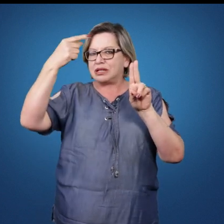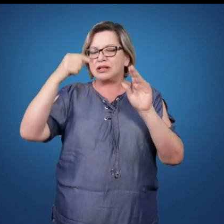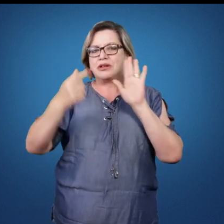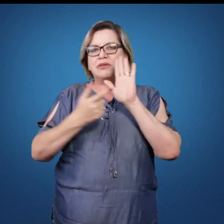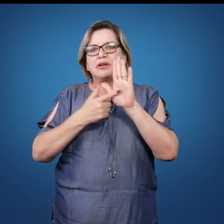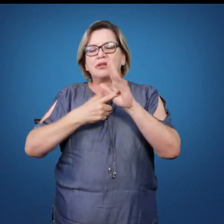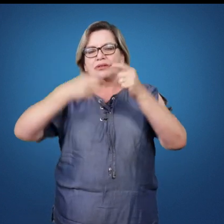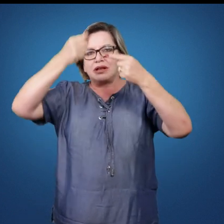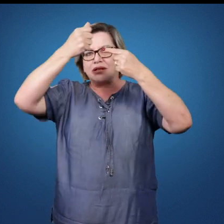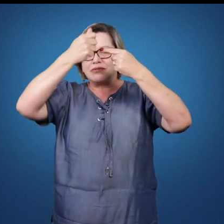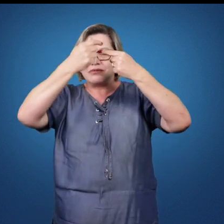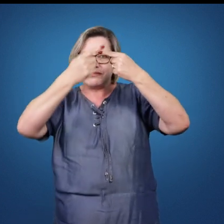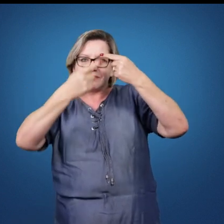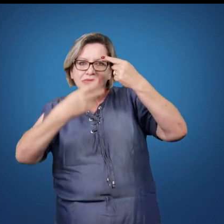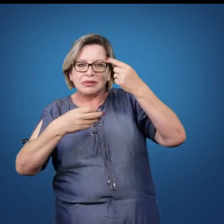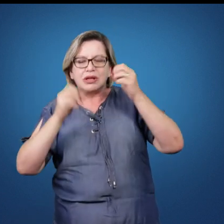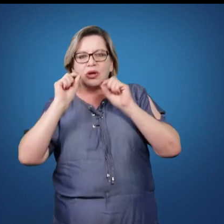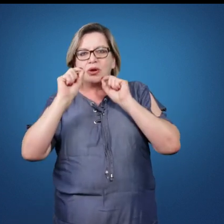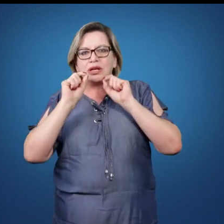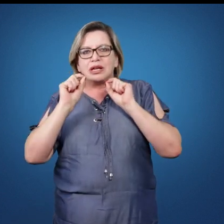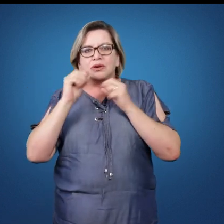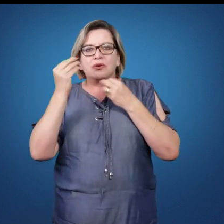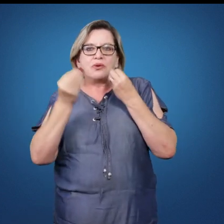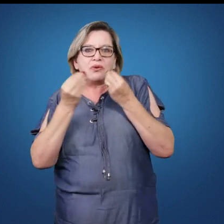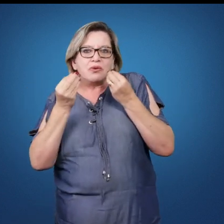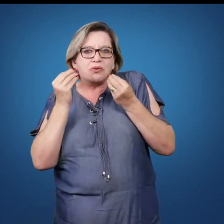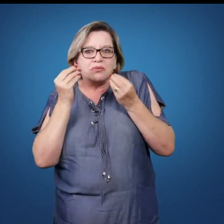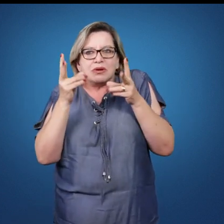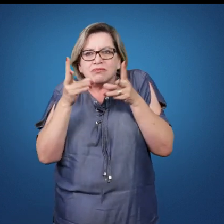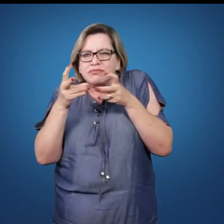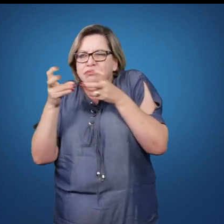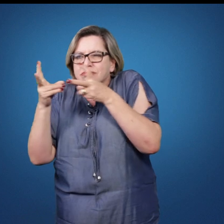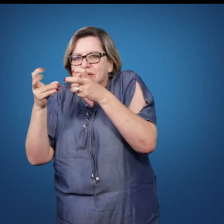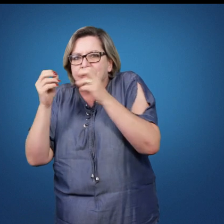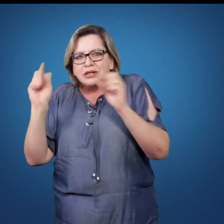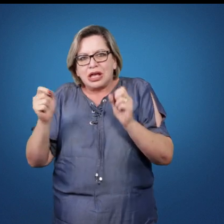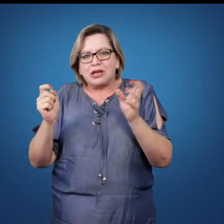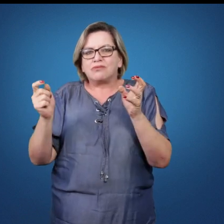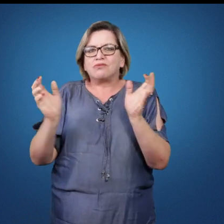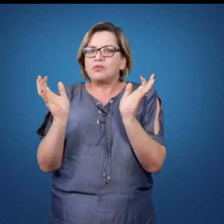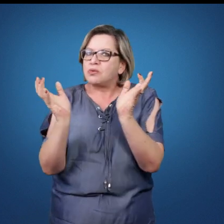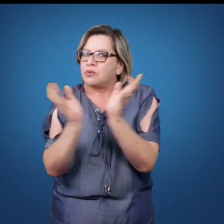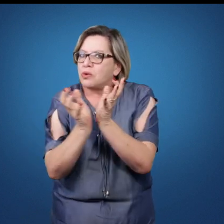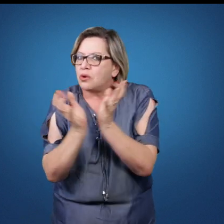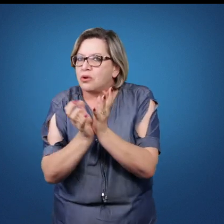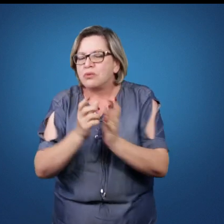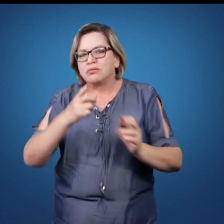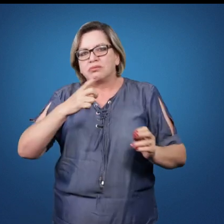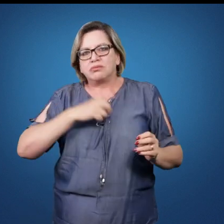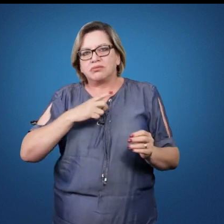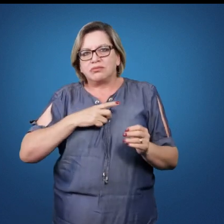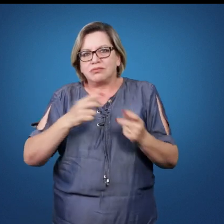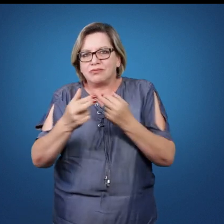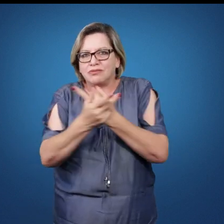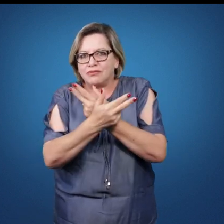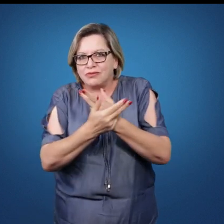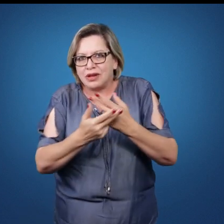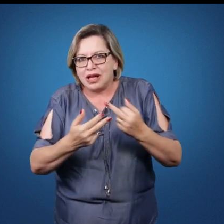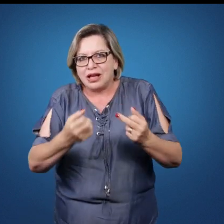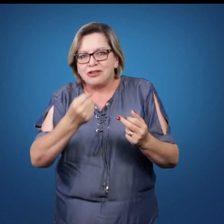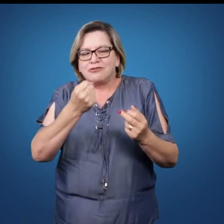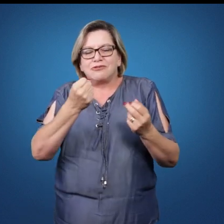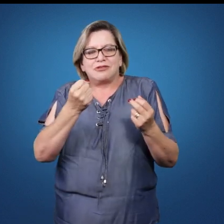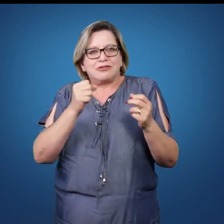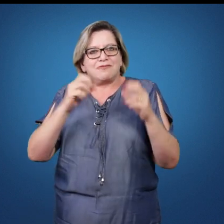generalidade, o que é o basquete, como ele é visto como um jogo coletivo, que envolve um complexo número de